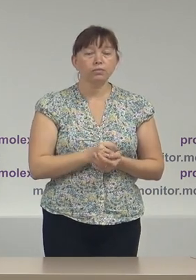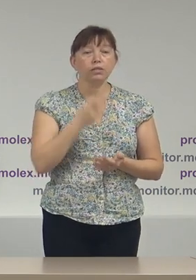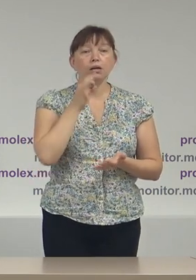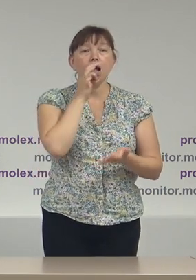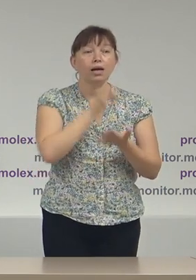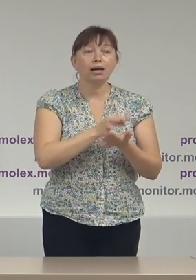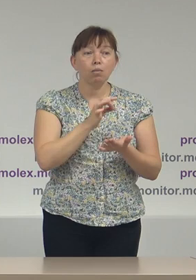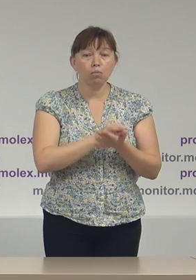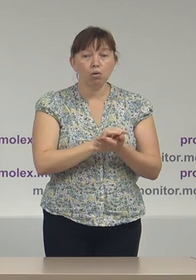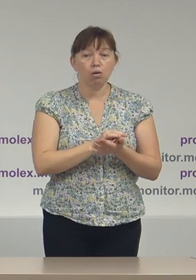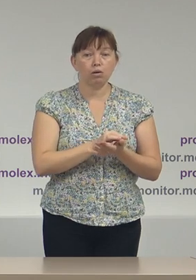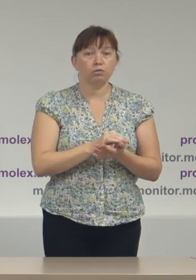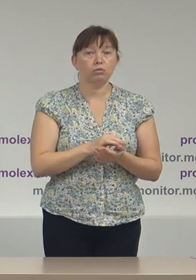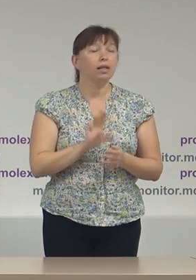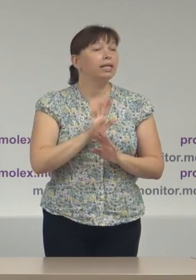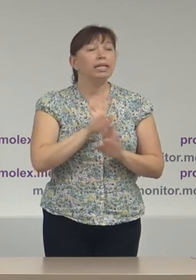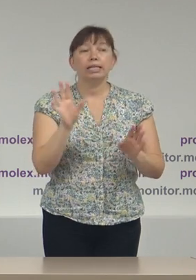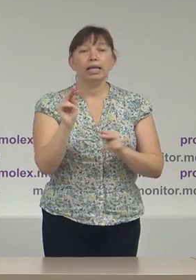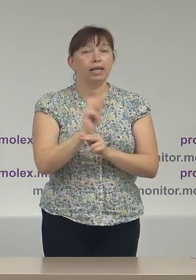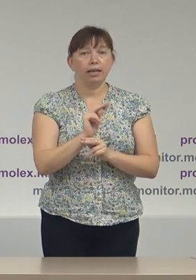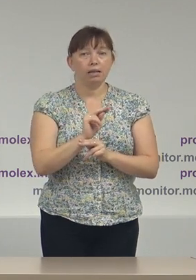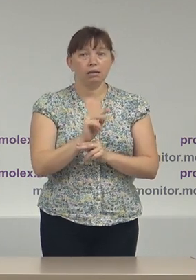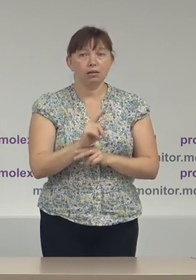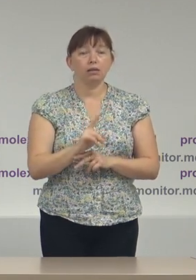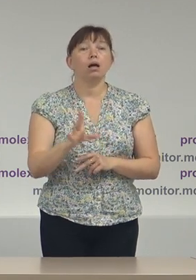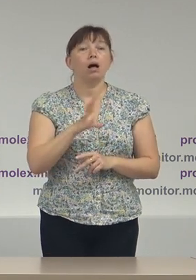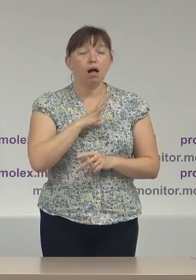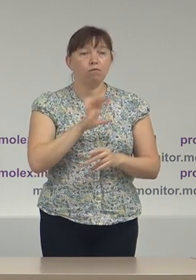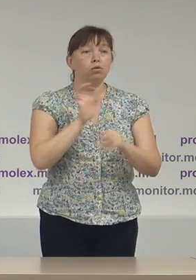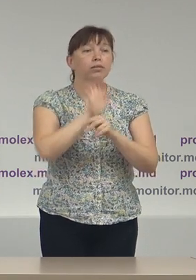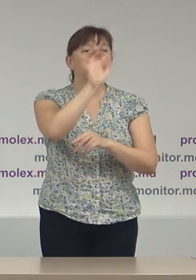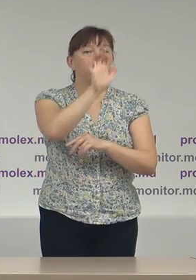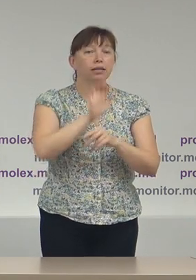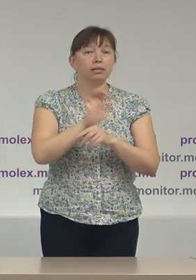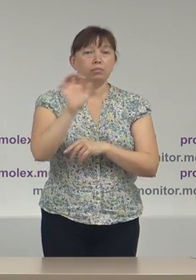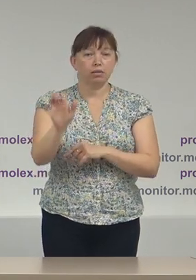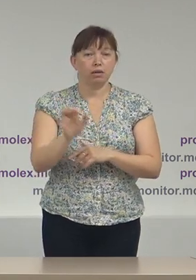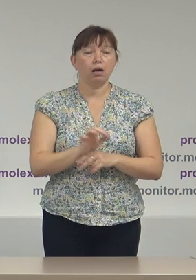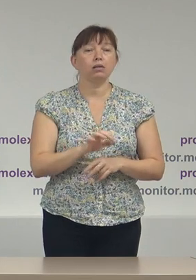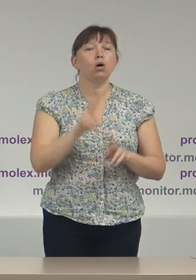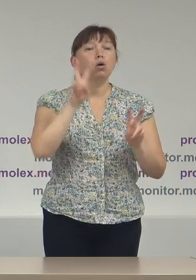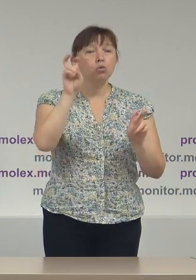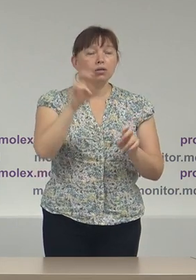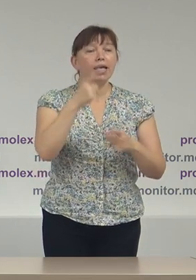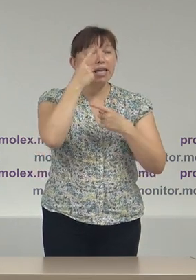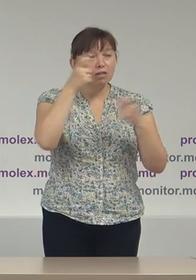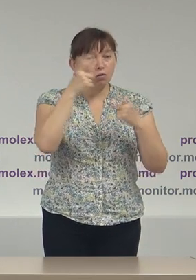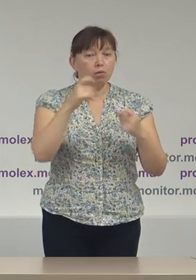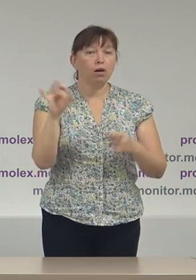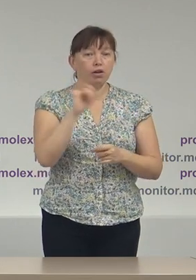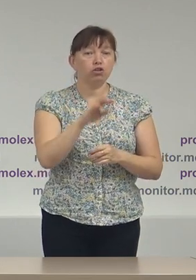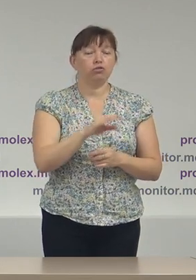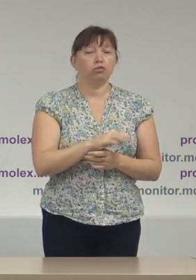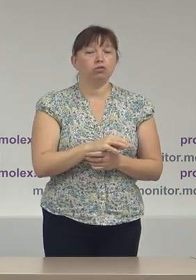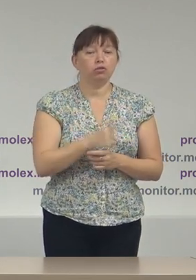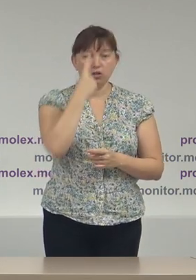raportul neredactat a fost expediat cu titlul de informare și sesizare, așa